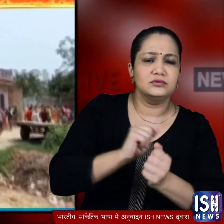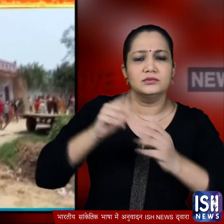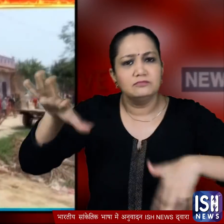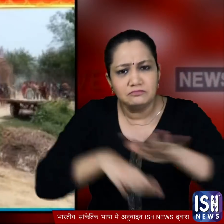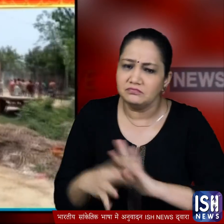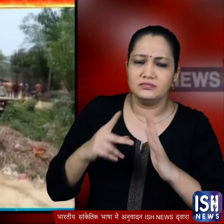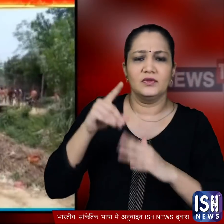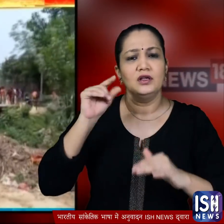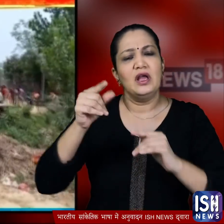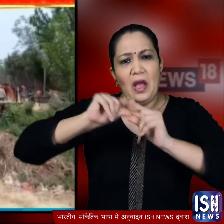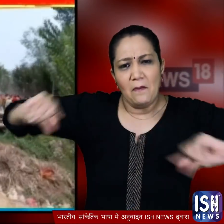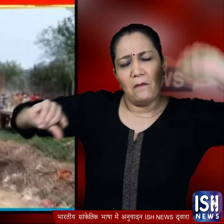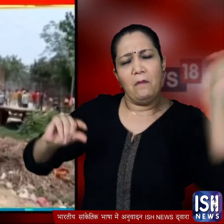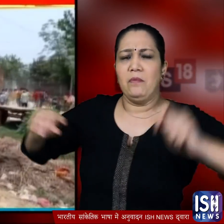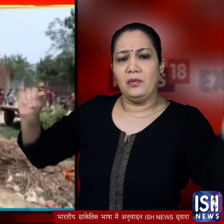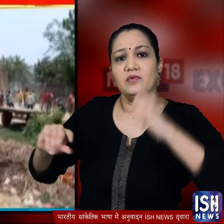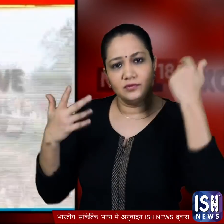हटाने के लिए उन पर लाठियां भाजनी शुरू कर दी